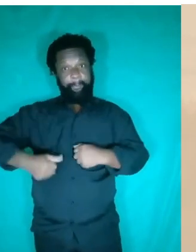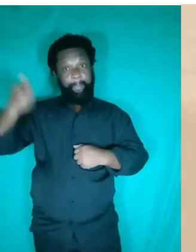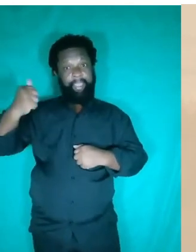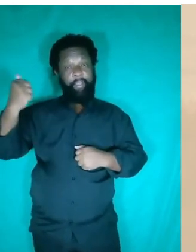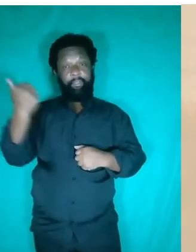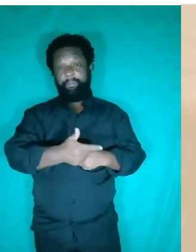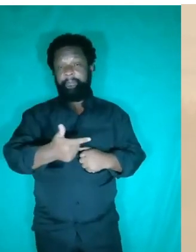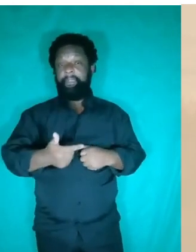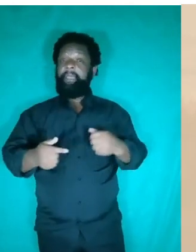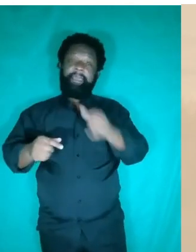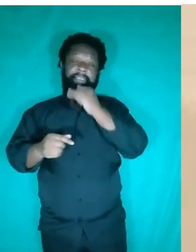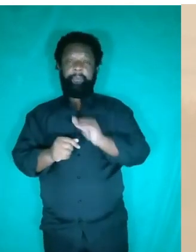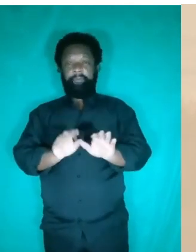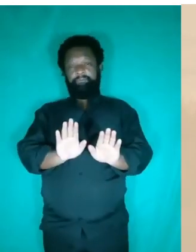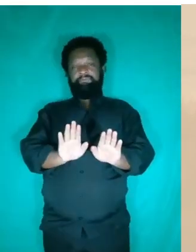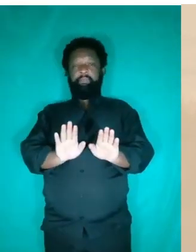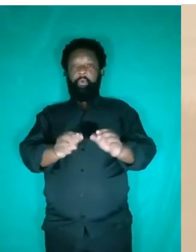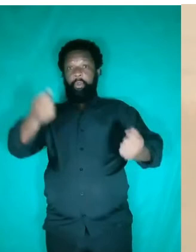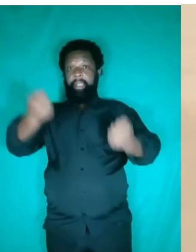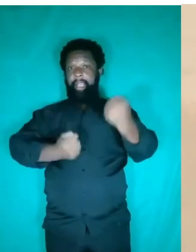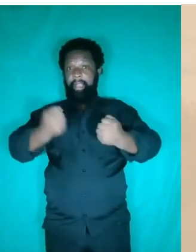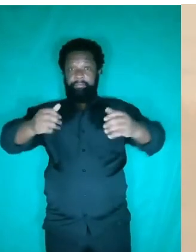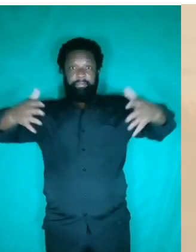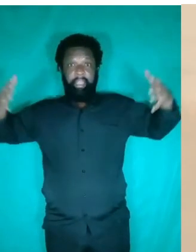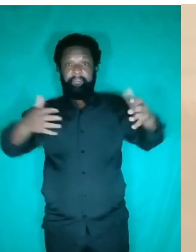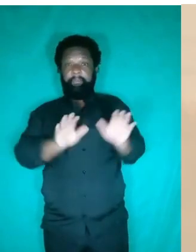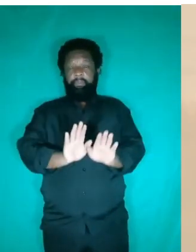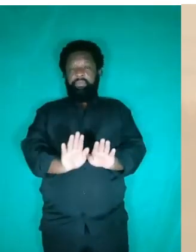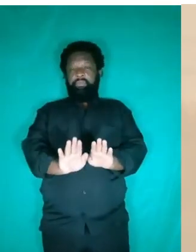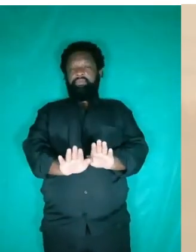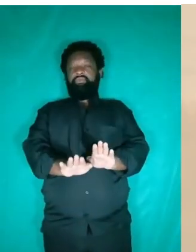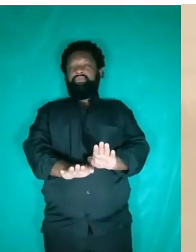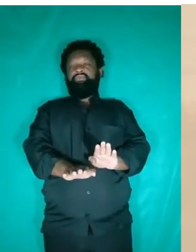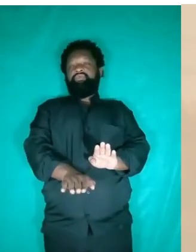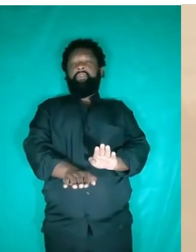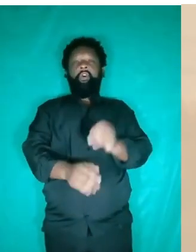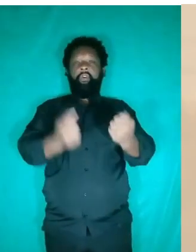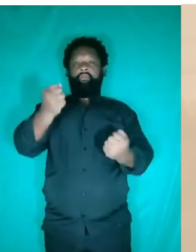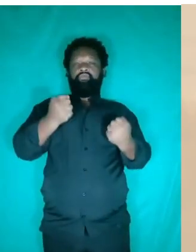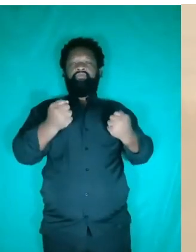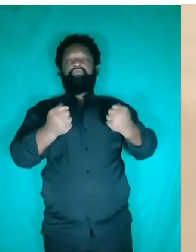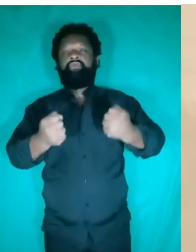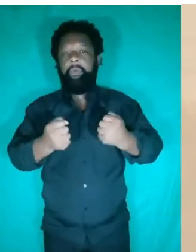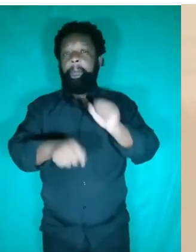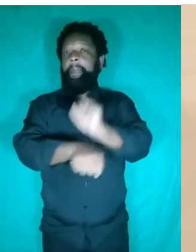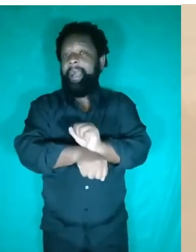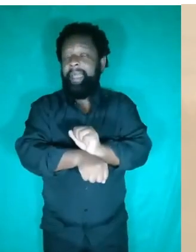Tanto é que, por exemplo, com um pé, você consegue parar um carro de, por exemplo, de toneladas. Então, é por causa de um sistema como esse. Para